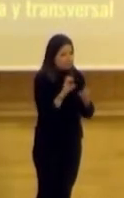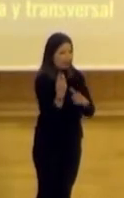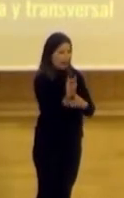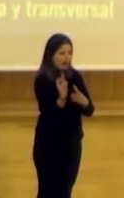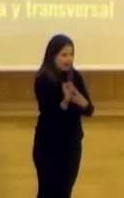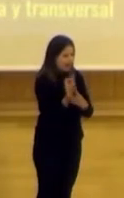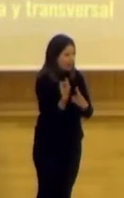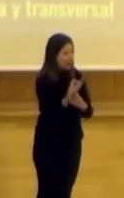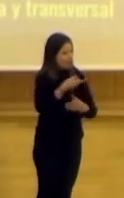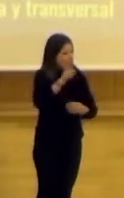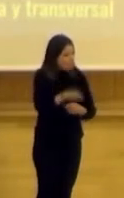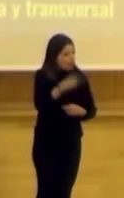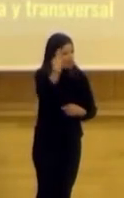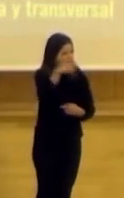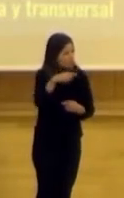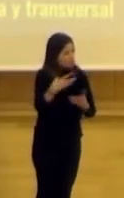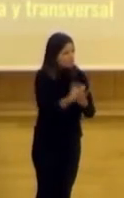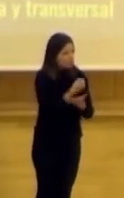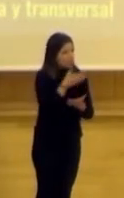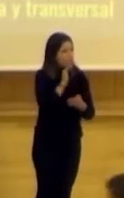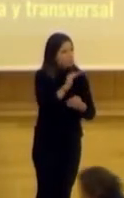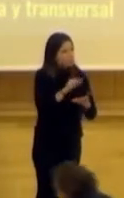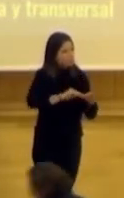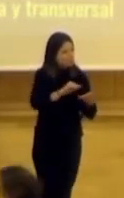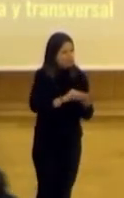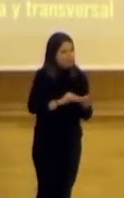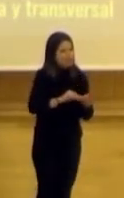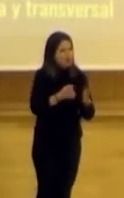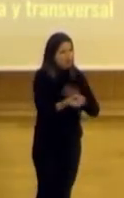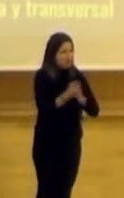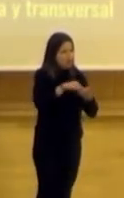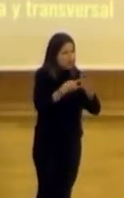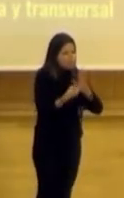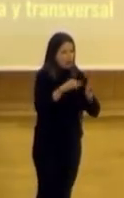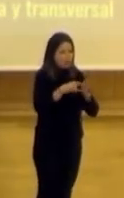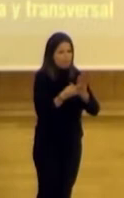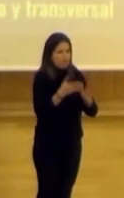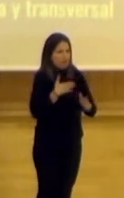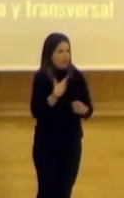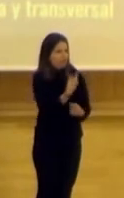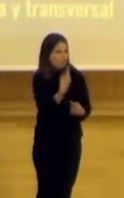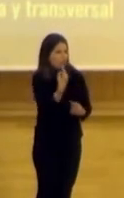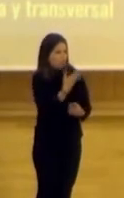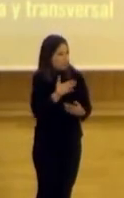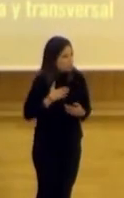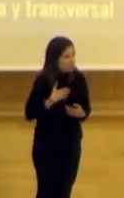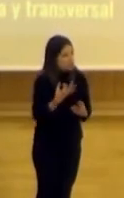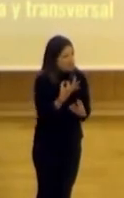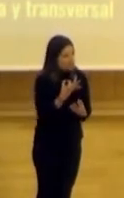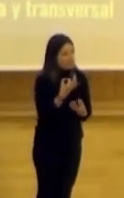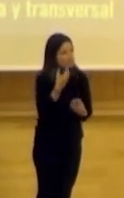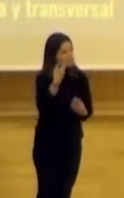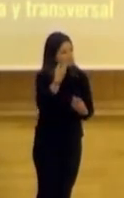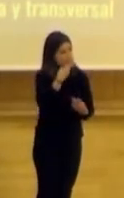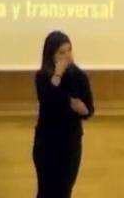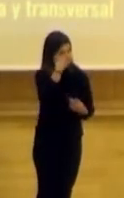que es un tecnócrata, que lo sabe todo y que desde su oficina genera planes en plan top-down, de arriba a abajo, sino que debe nutrirse de esos saberes